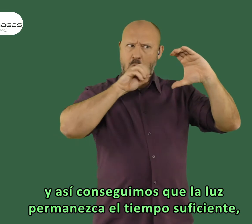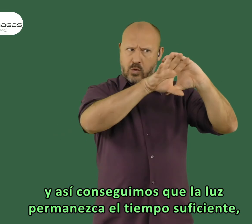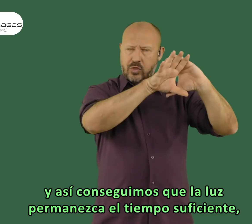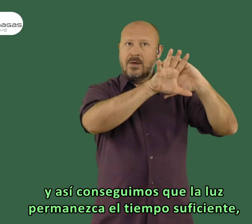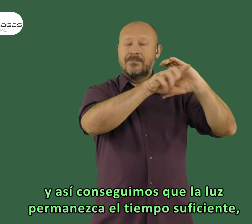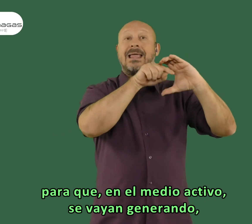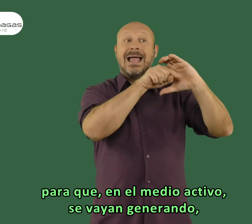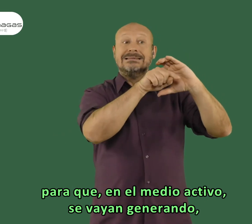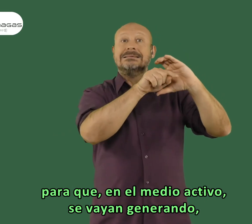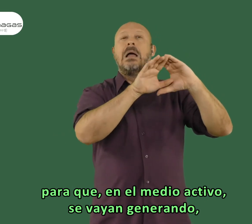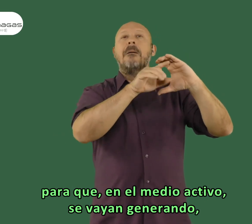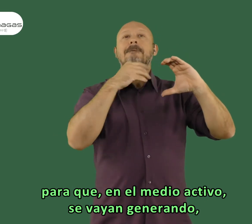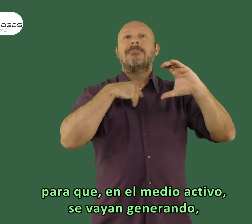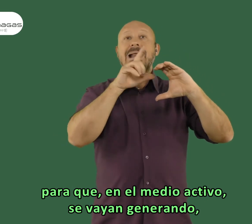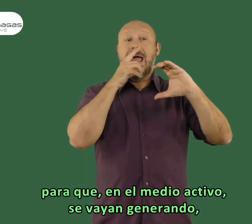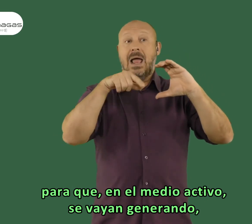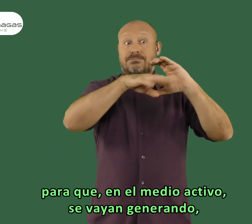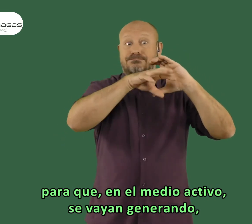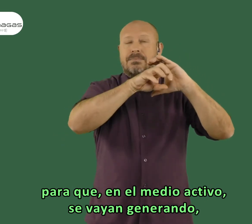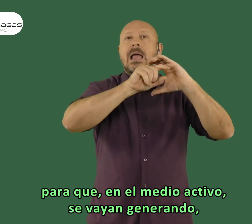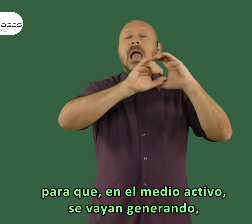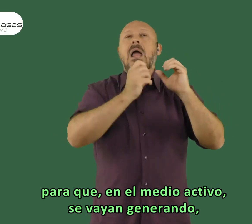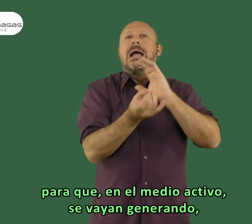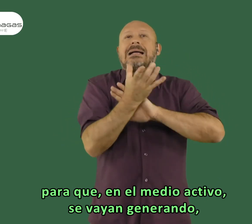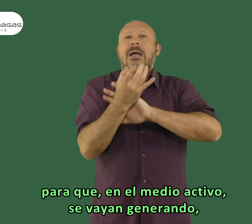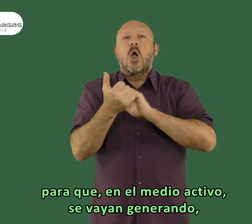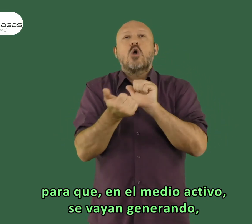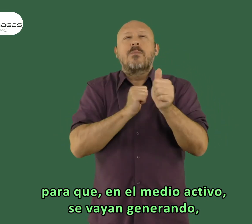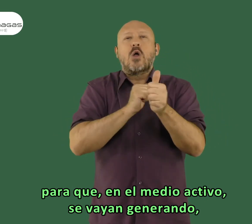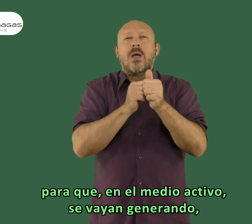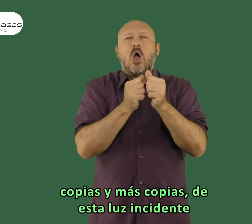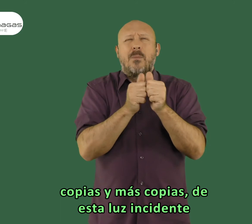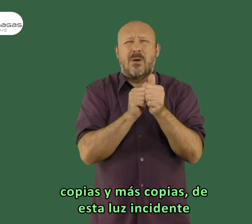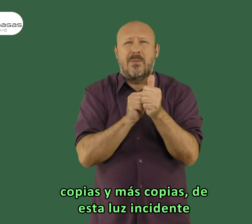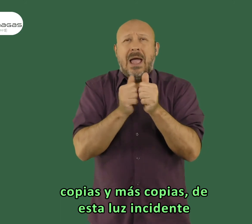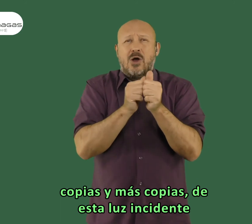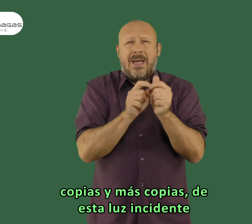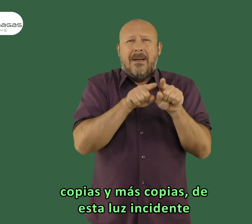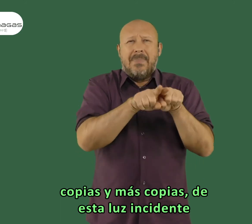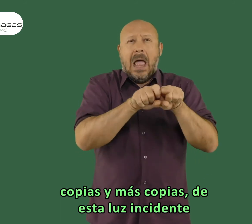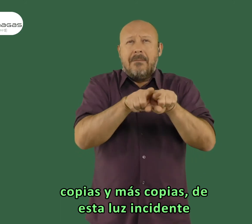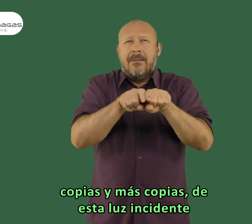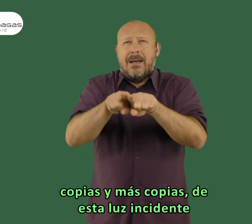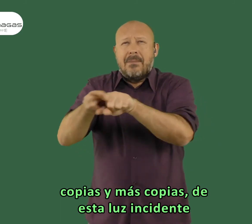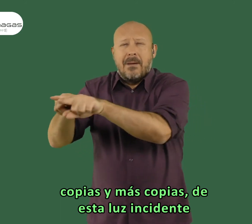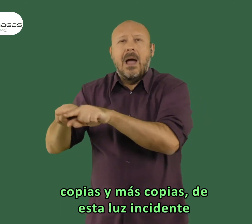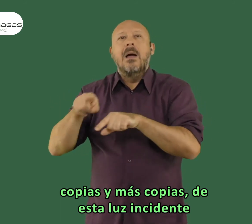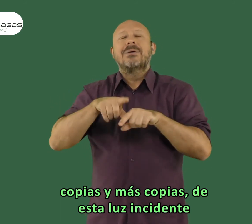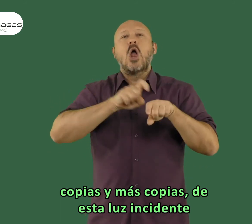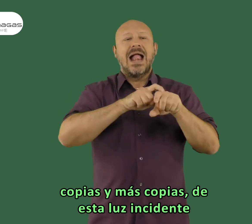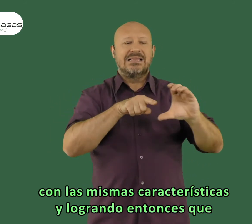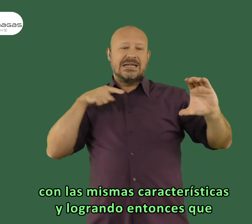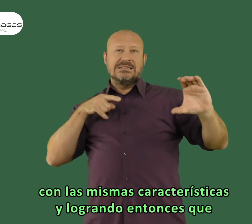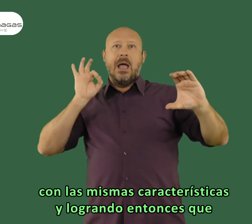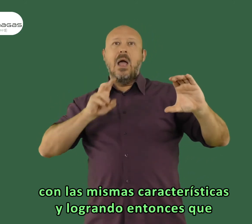permanezca el tiempo suficiente para que en el medio activo se vayan generando copias y más copias de esta